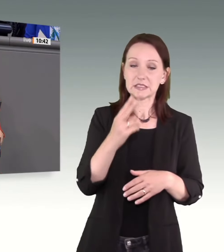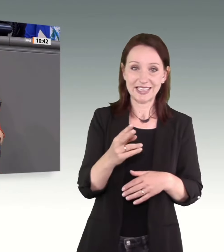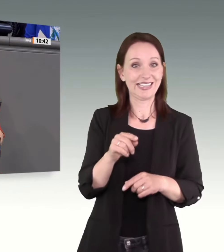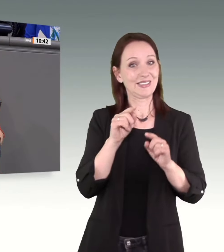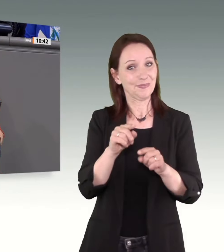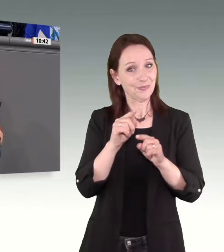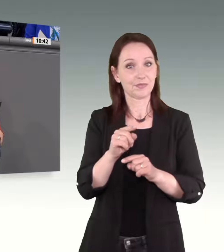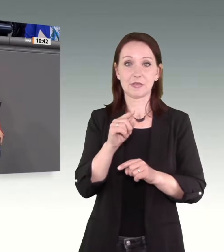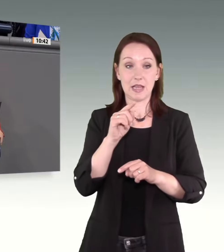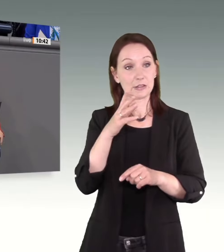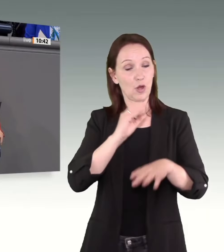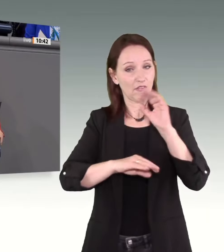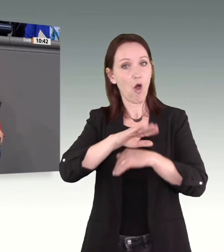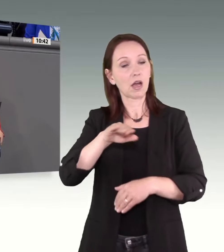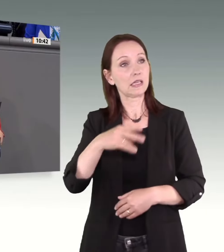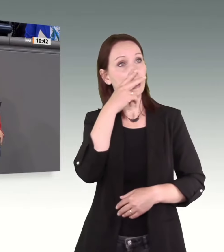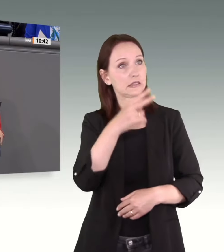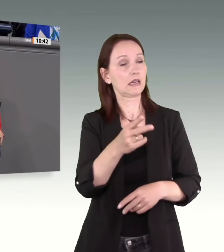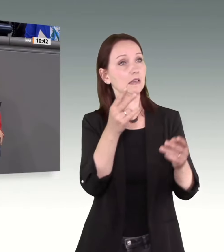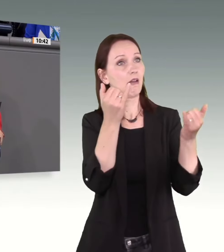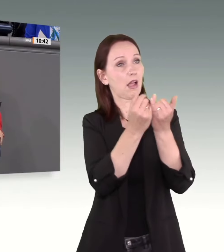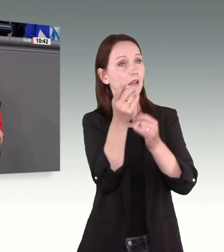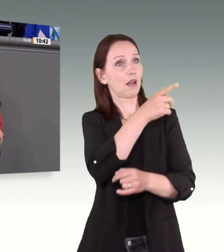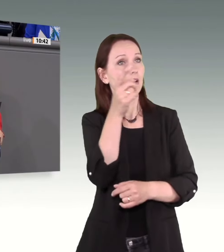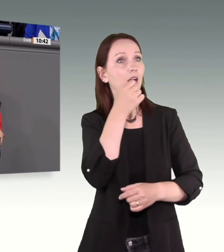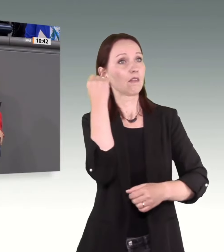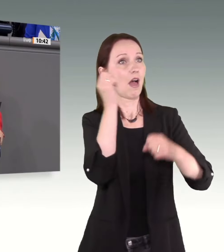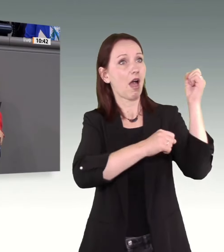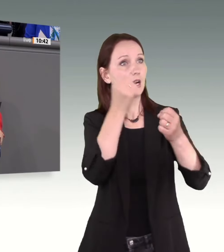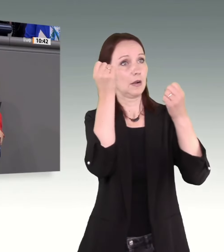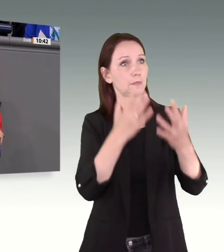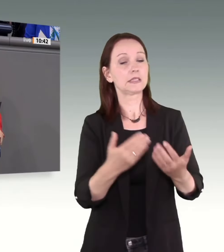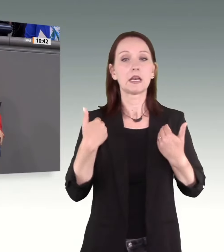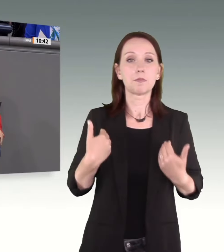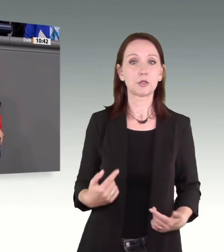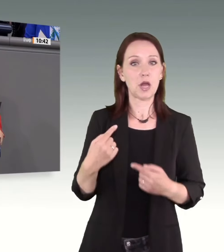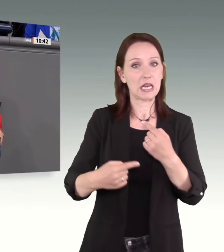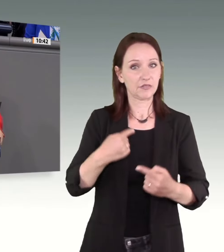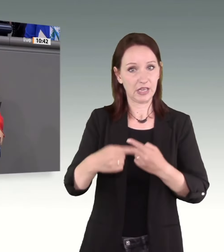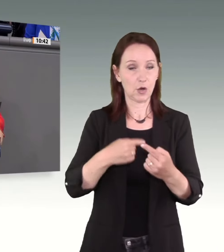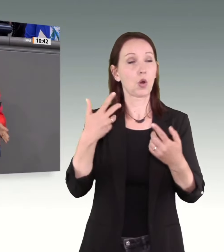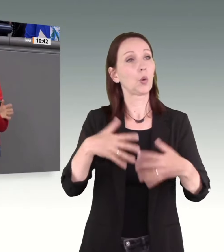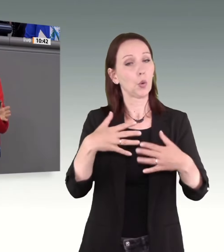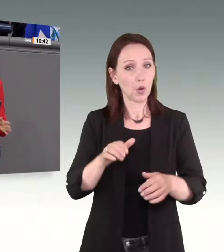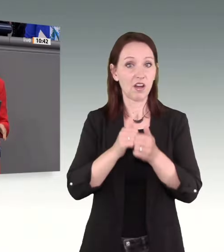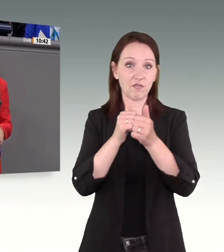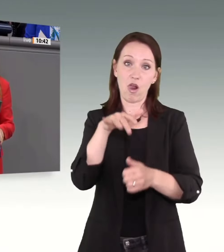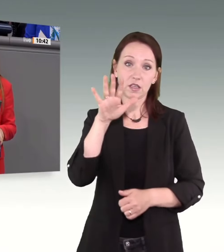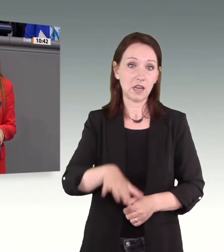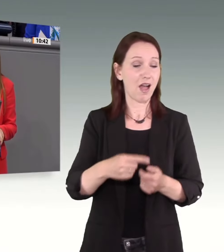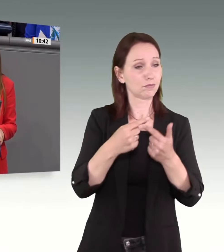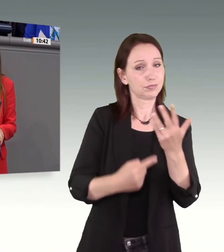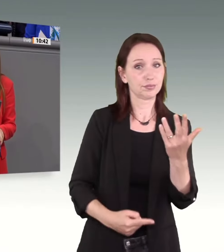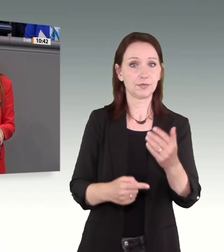diese Erfahrungen hinterlassen Spuren in der Persönlichkeitsentwicklung der Kinder. Die Auswirkungen sind hierbei vielfältig. So haben Kinder,